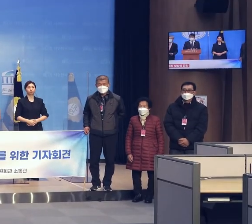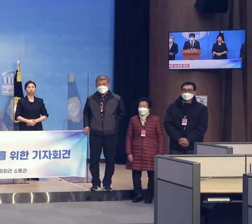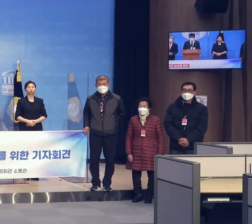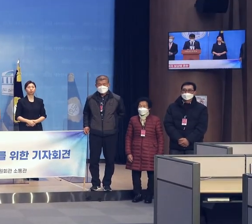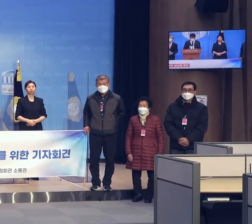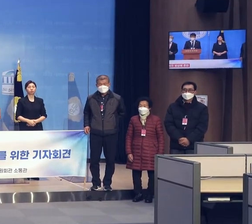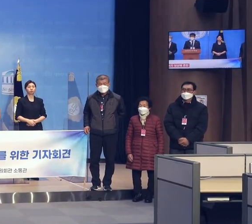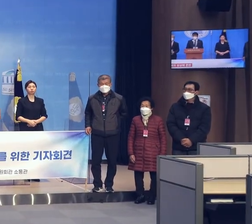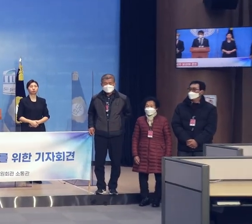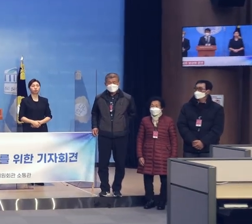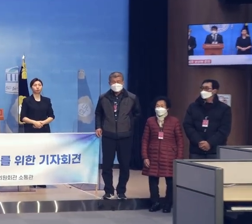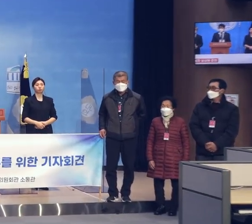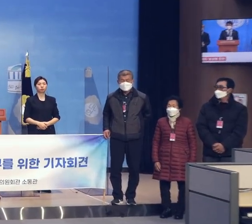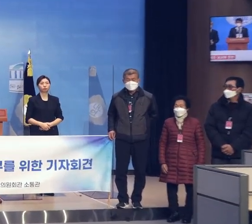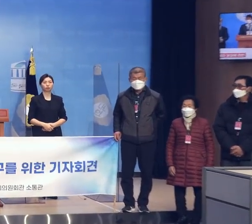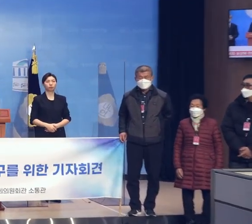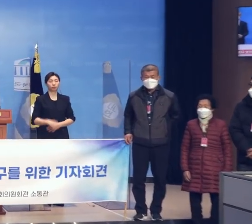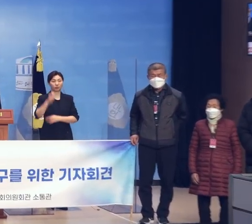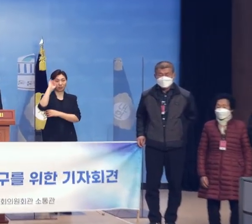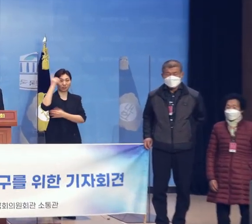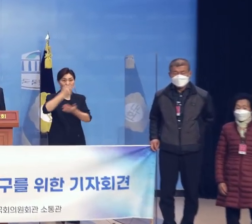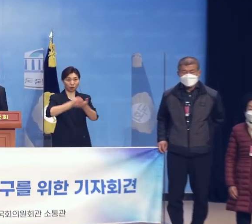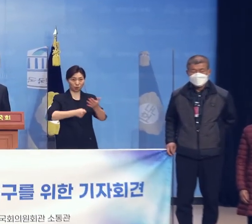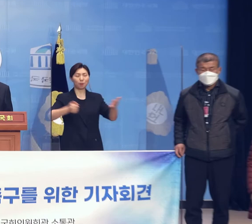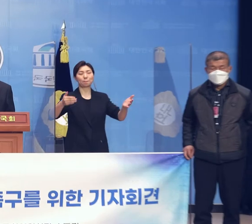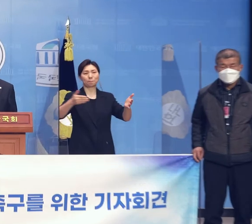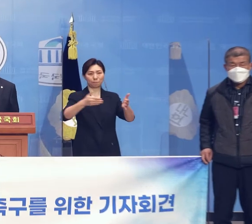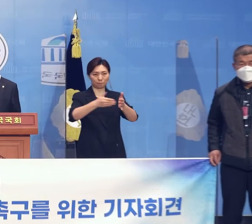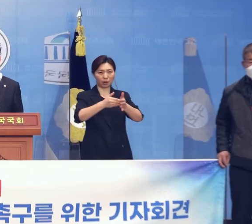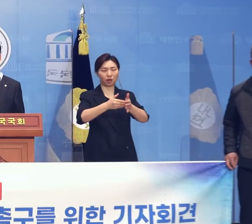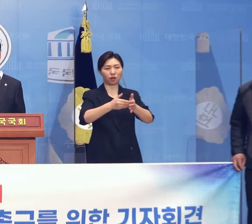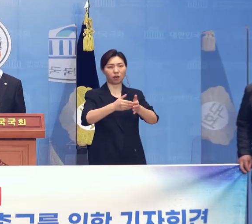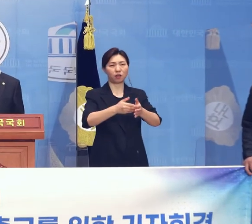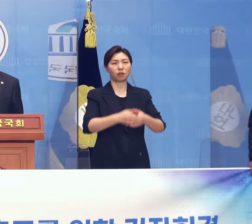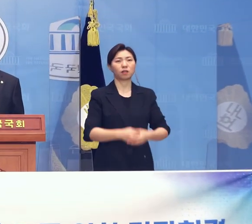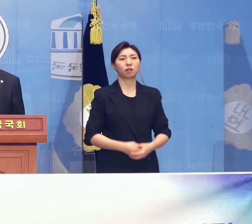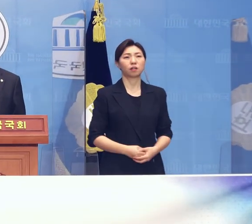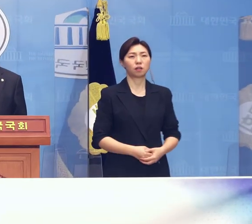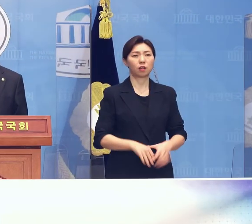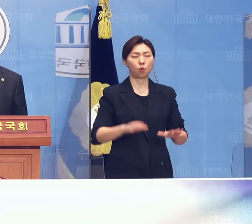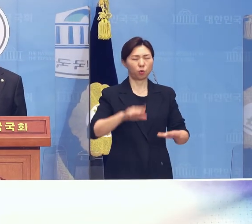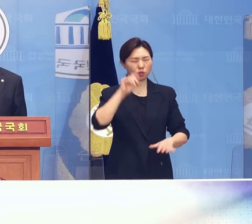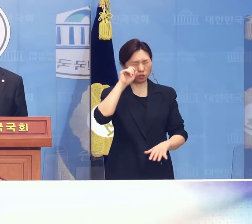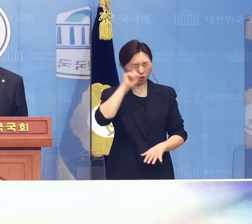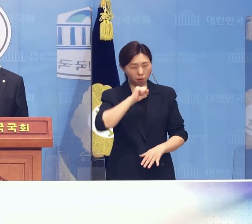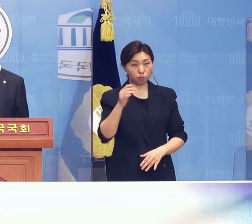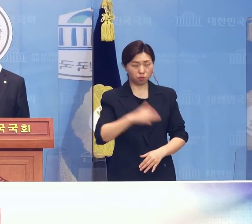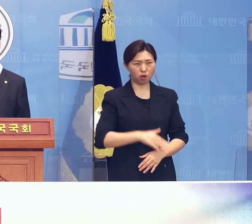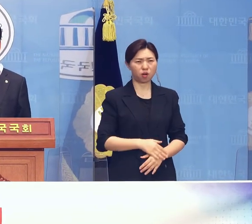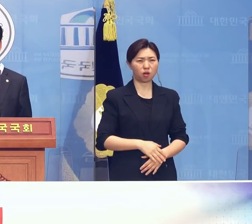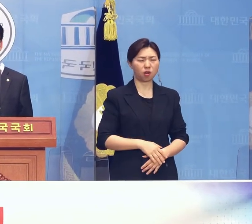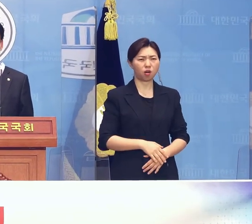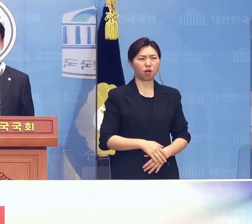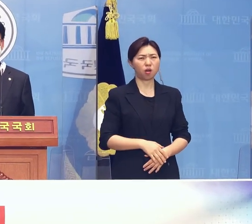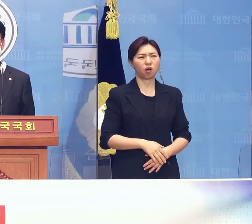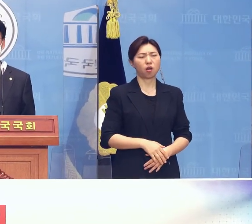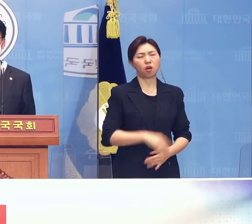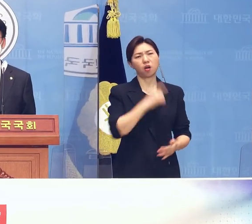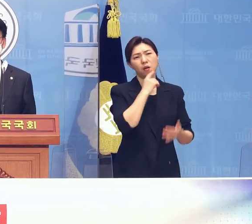감사합니다. 이상으로 기자회견을 마치면서 오늘 새벽부터 우리 유족분들